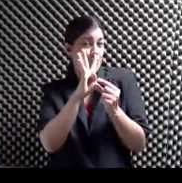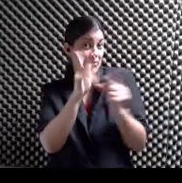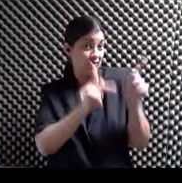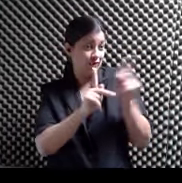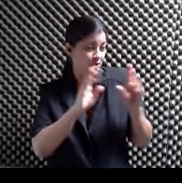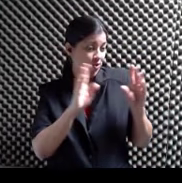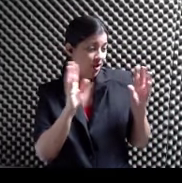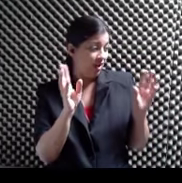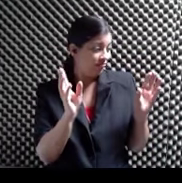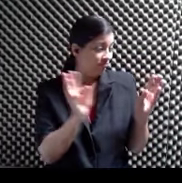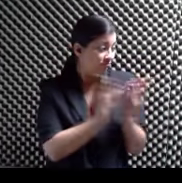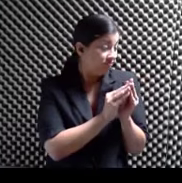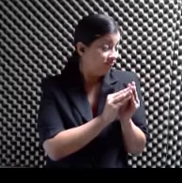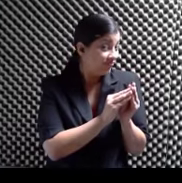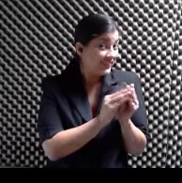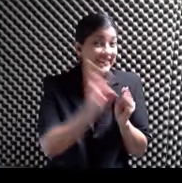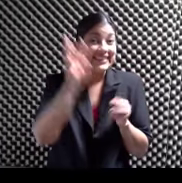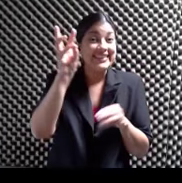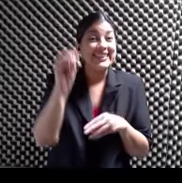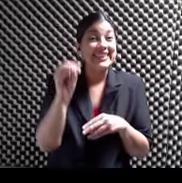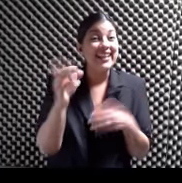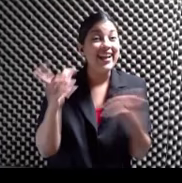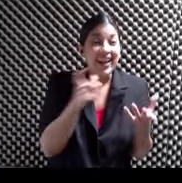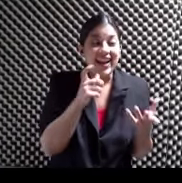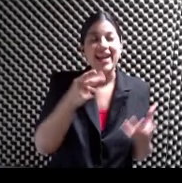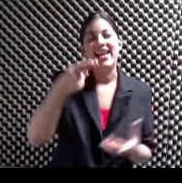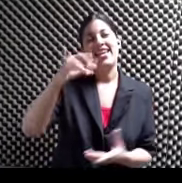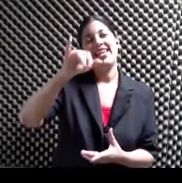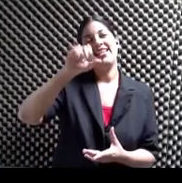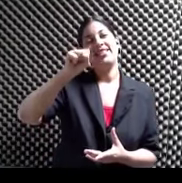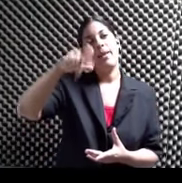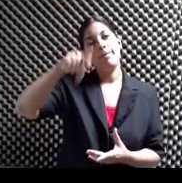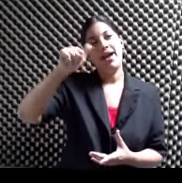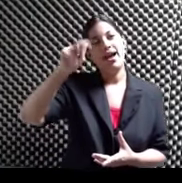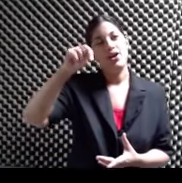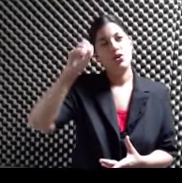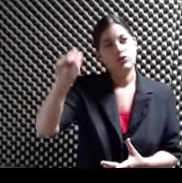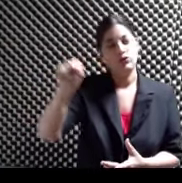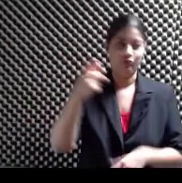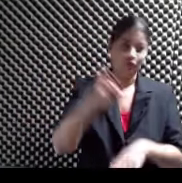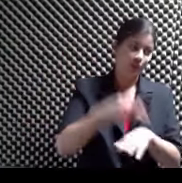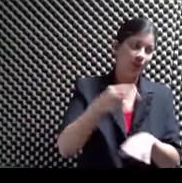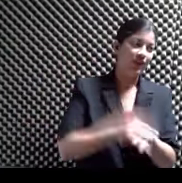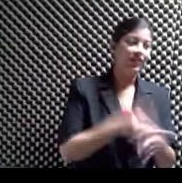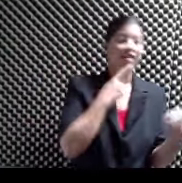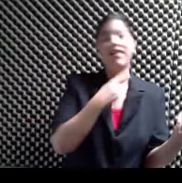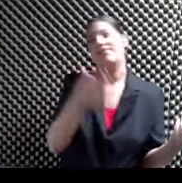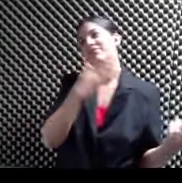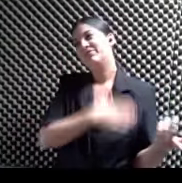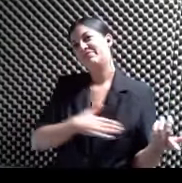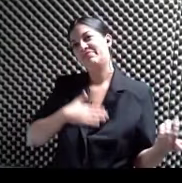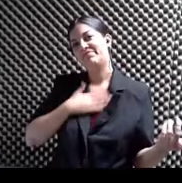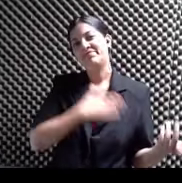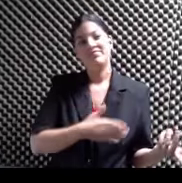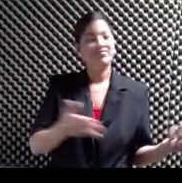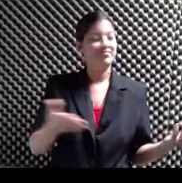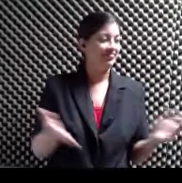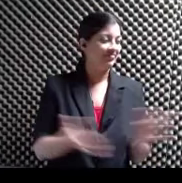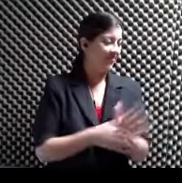Los hispanos de Puerto Rico Por favor Rapidito Enfócame la cámara